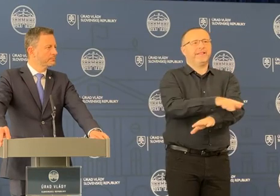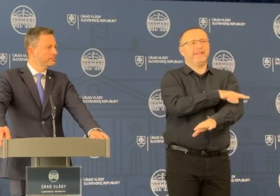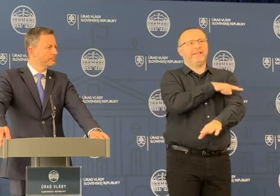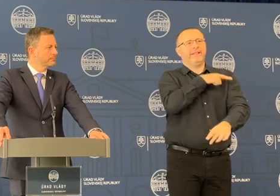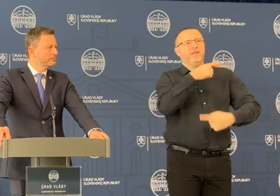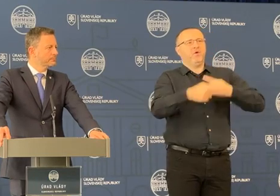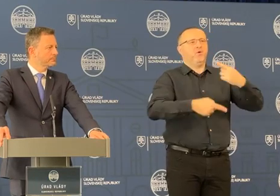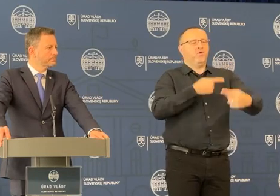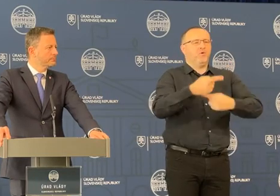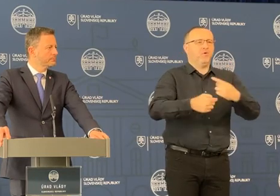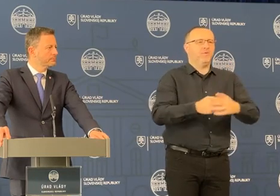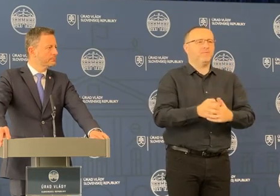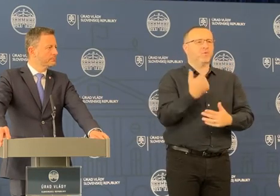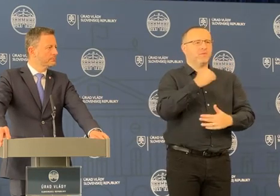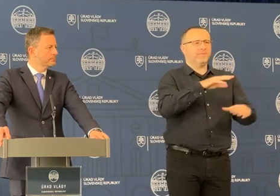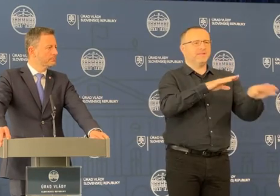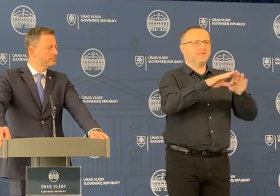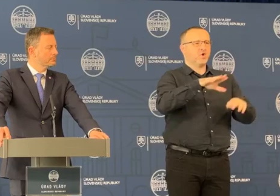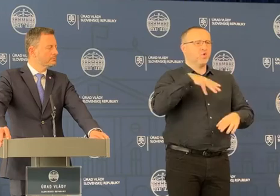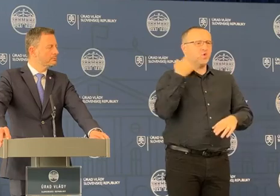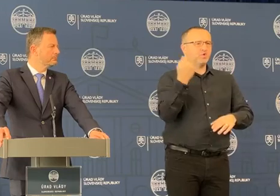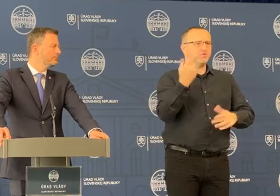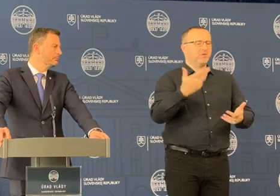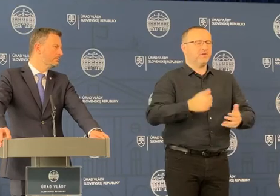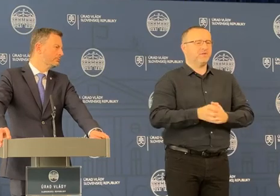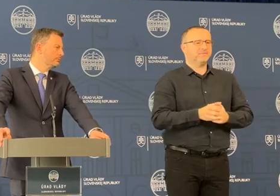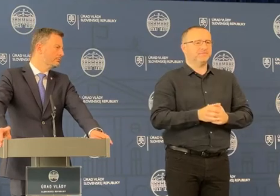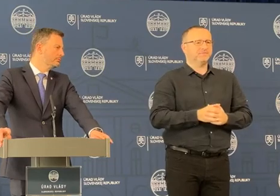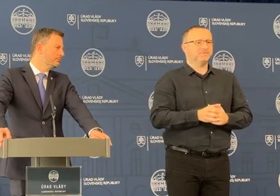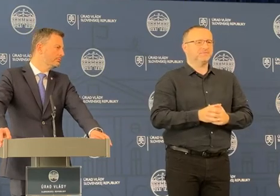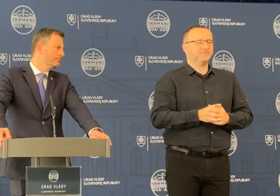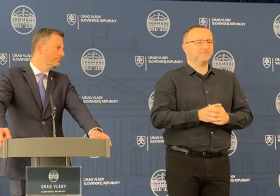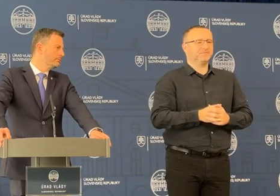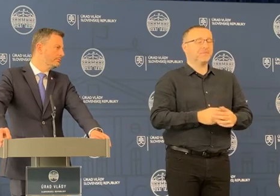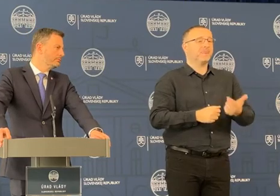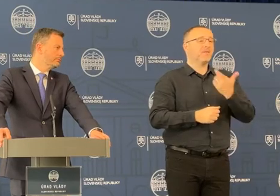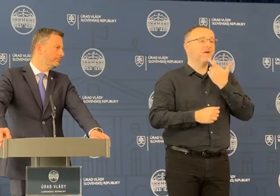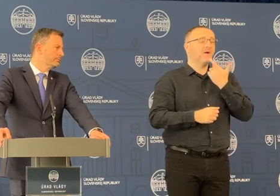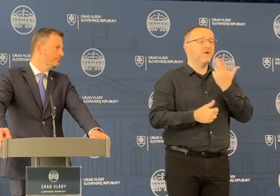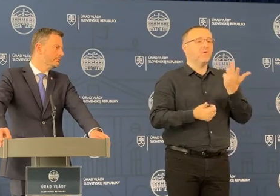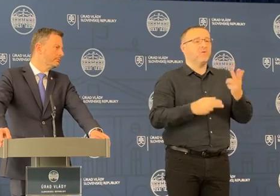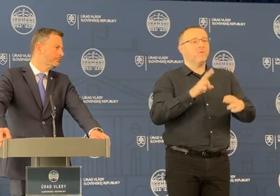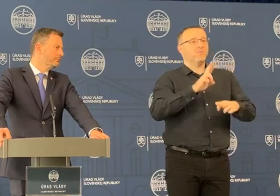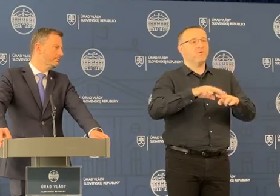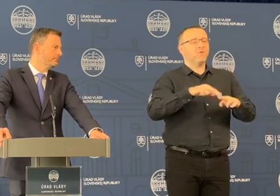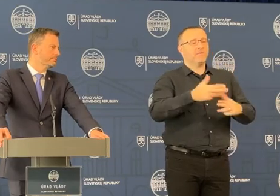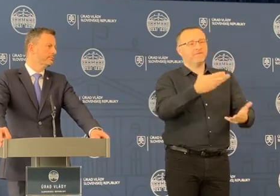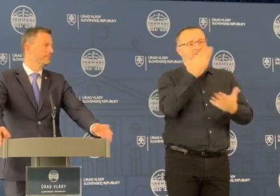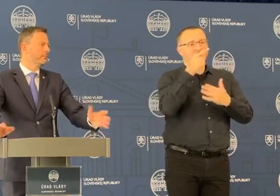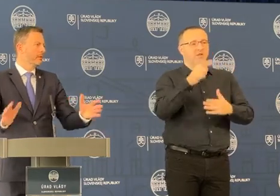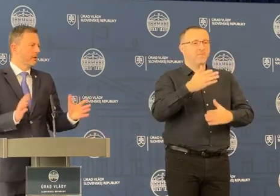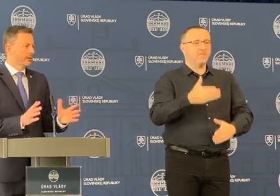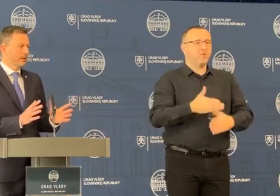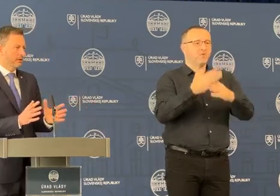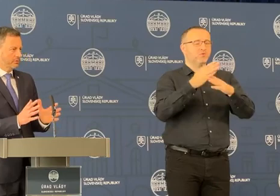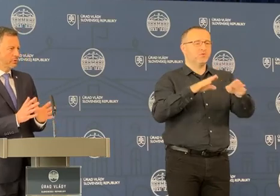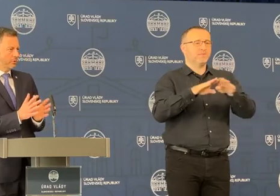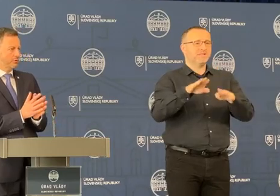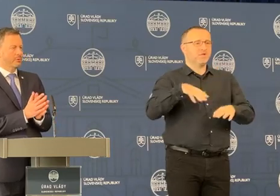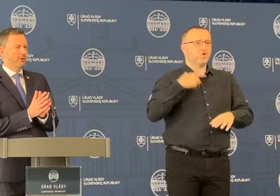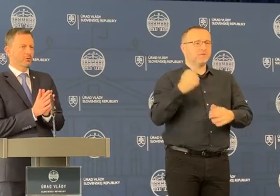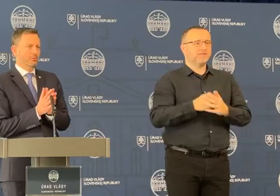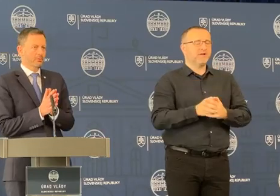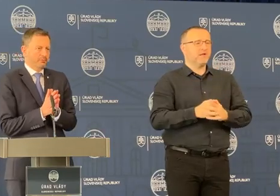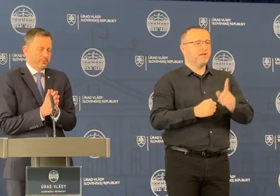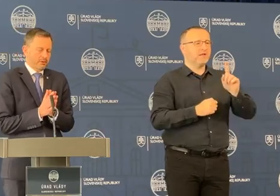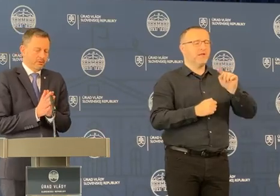ktorý prebieha zo strany ministerstva hospodárstva. Takže ako to potom vyzerá práve s tou pomocou z ministerstva hospodárstva? Nie, tam si